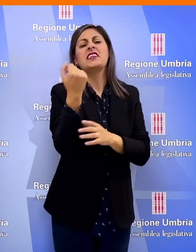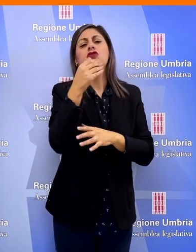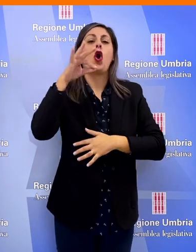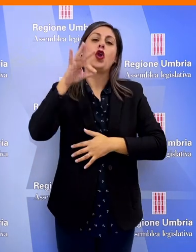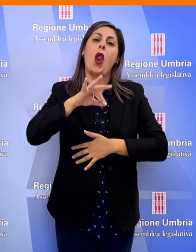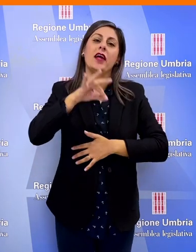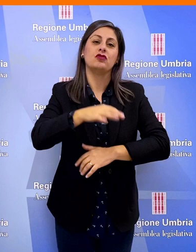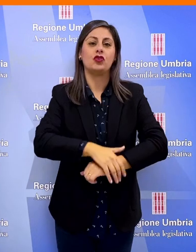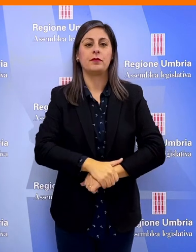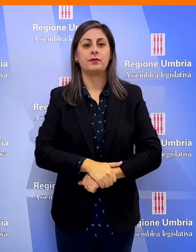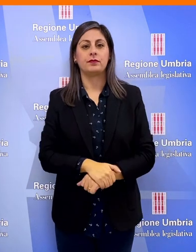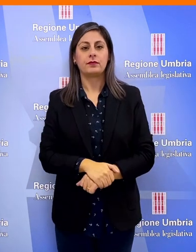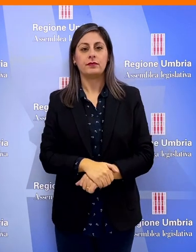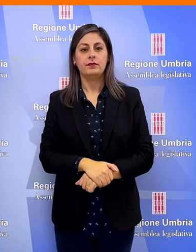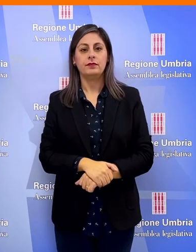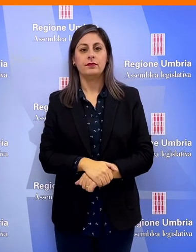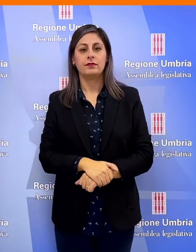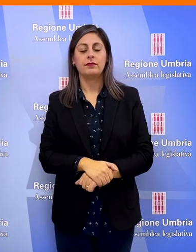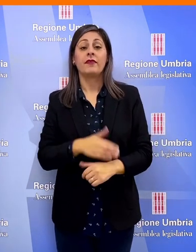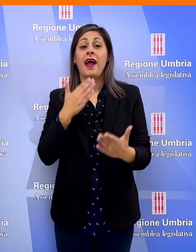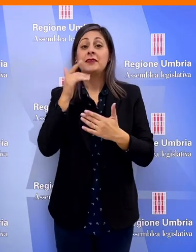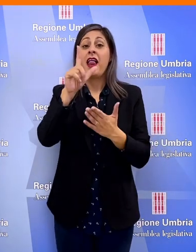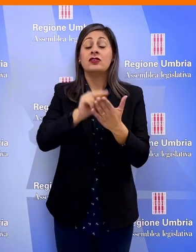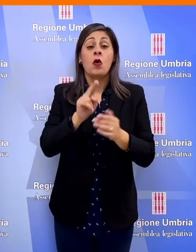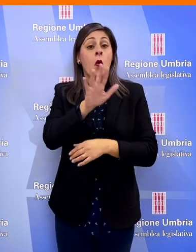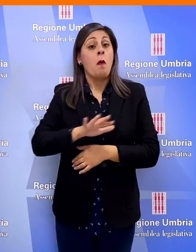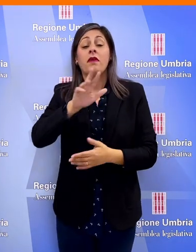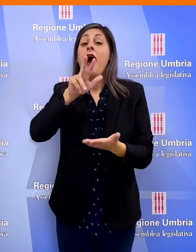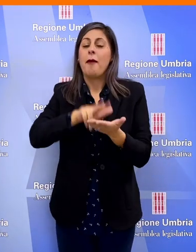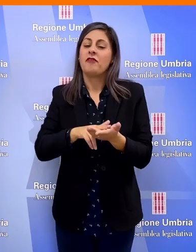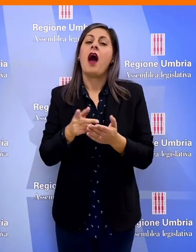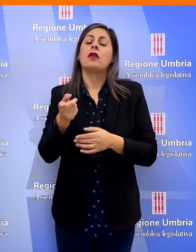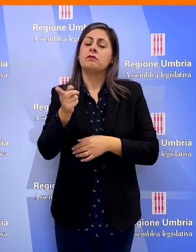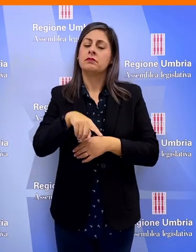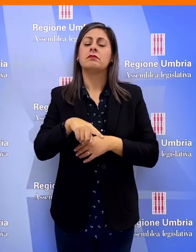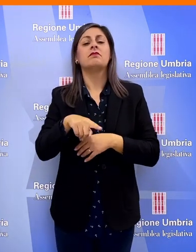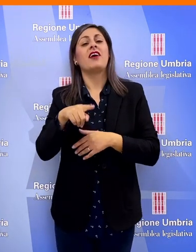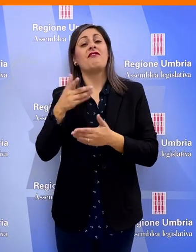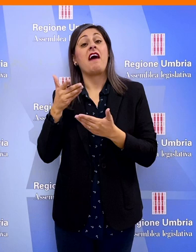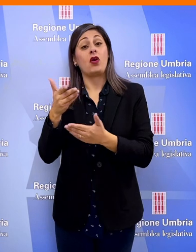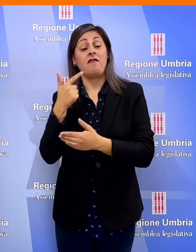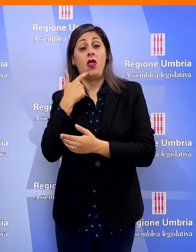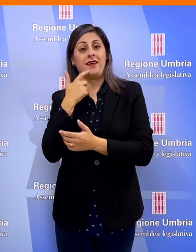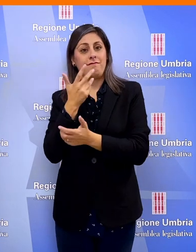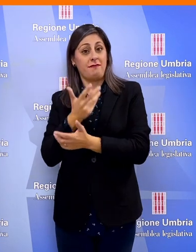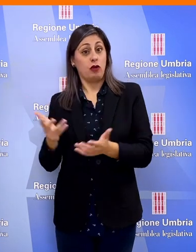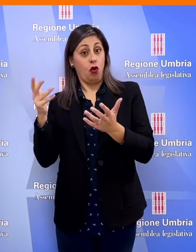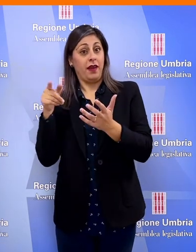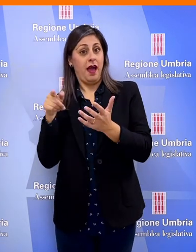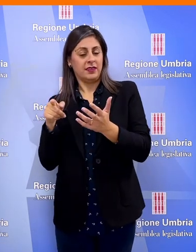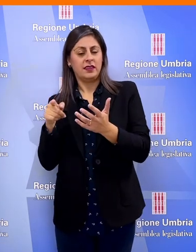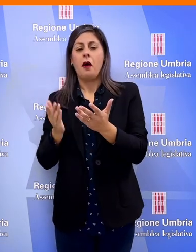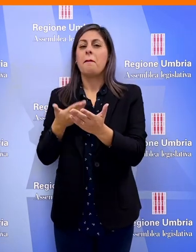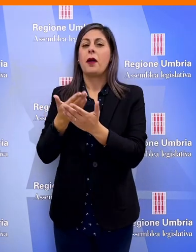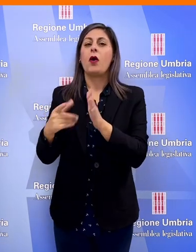servizi di noleggio. L'Assemblea legislativa dell'Umbria ha anche approvato con i voti favorevoli della